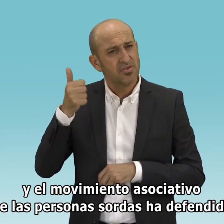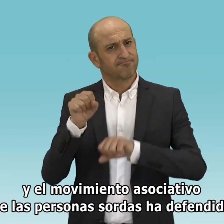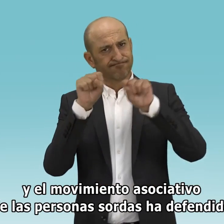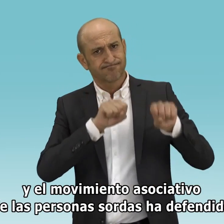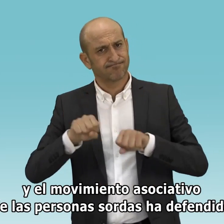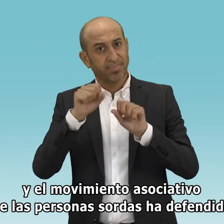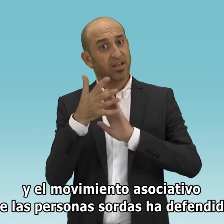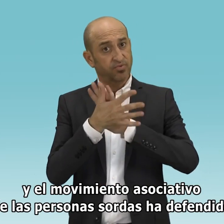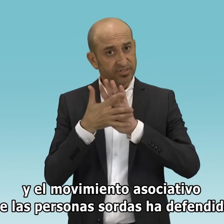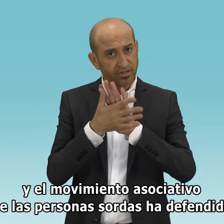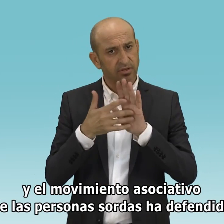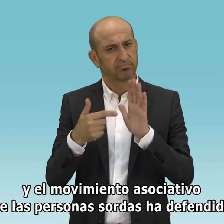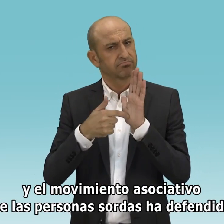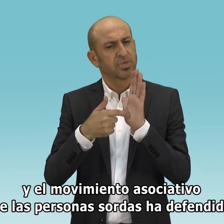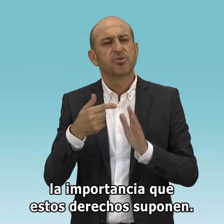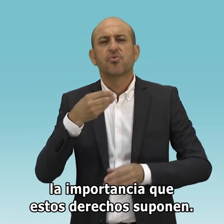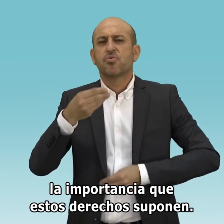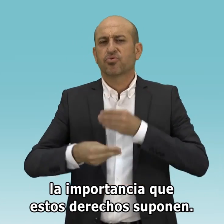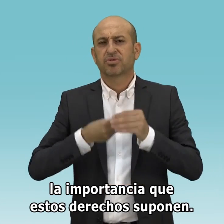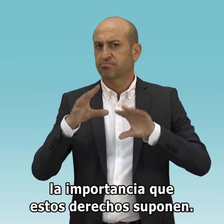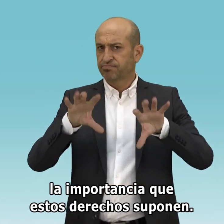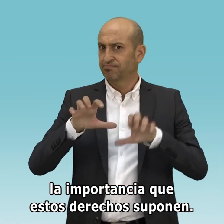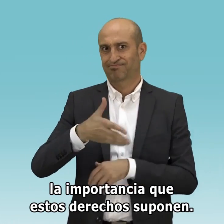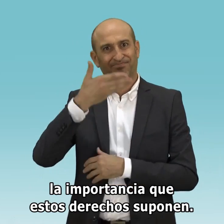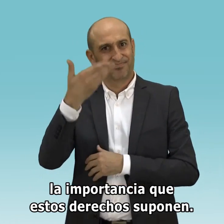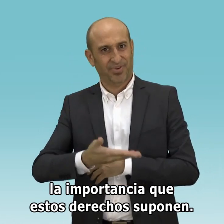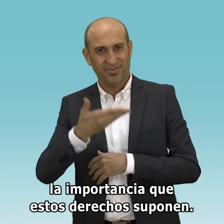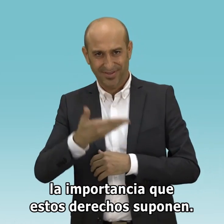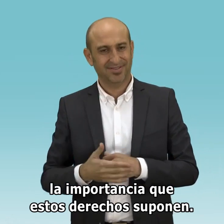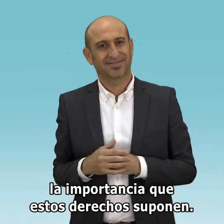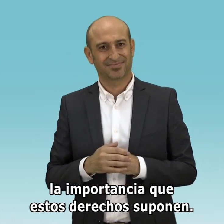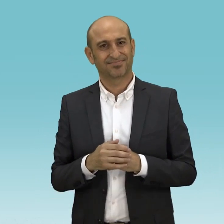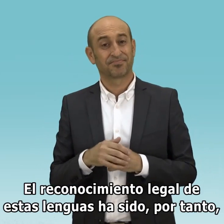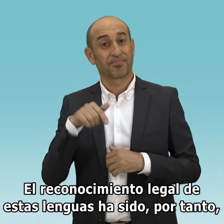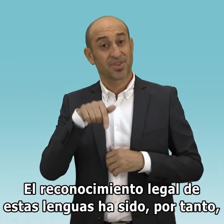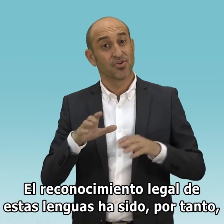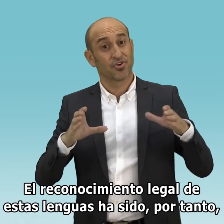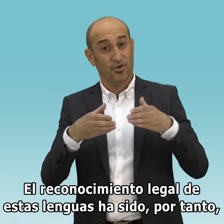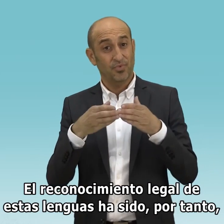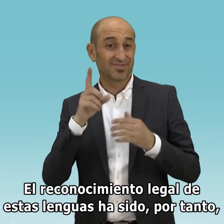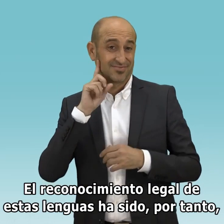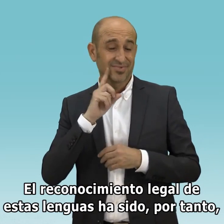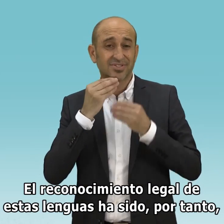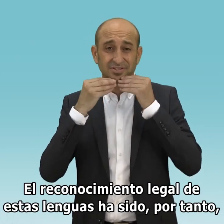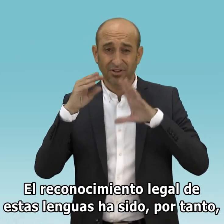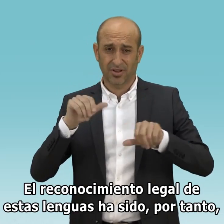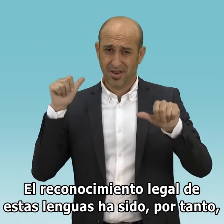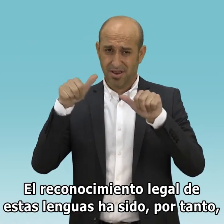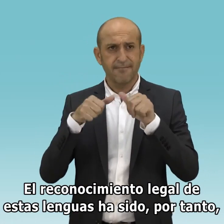de las personas sordas ha defendido la importancia que estos derechos suponen. El reconocimiento legal de estas lenguas ha sido, por tanto,